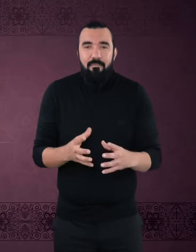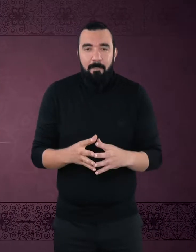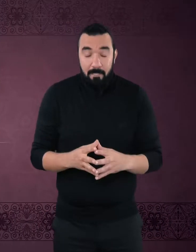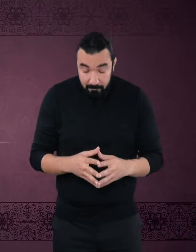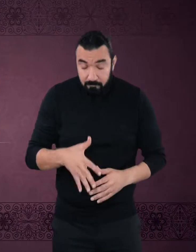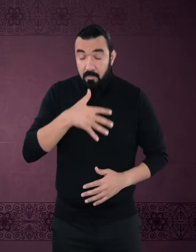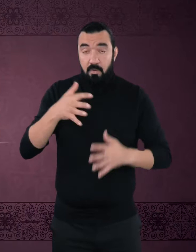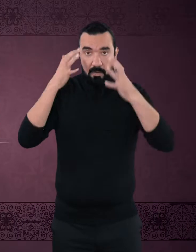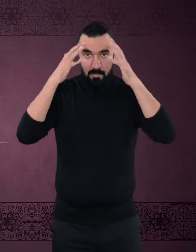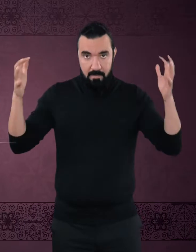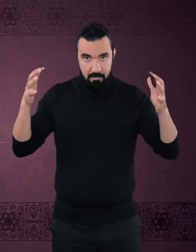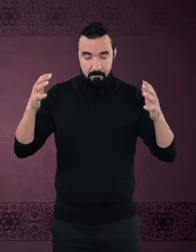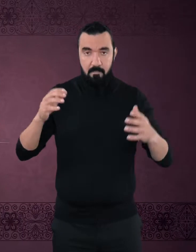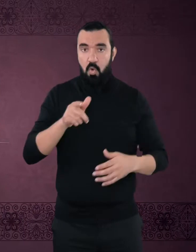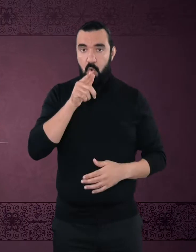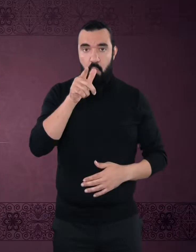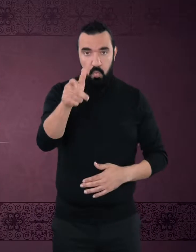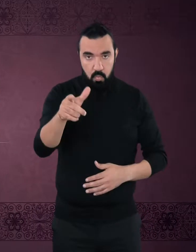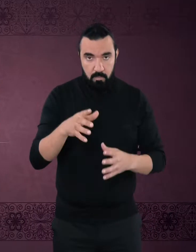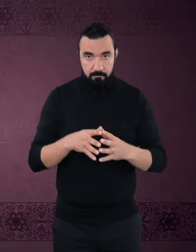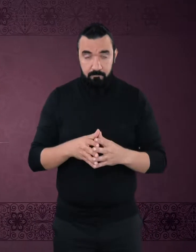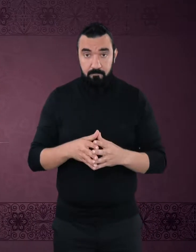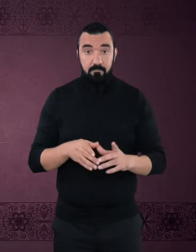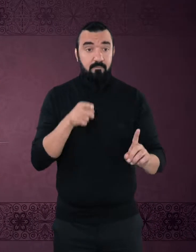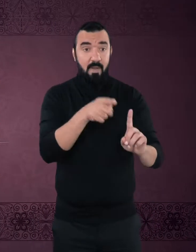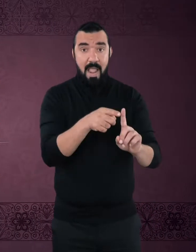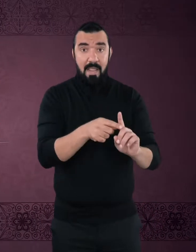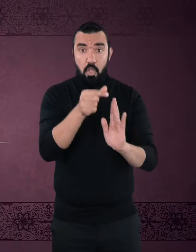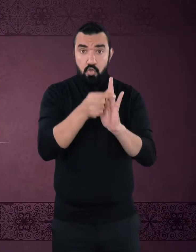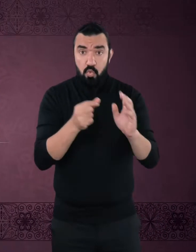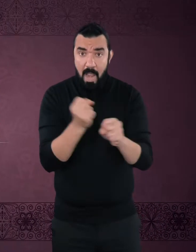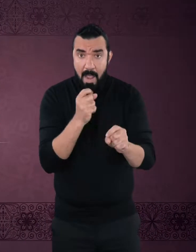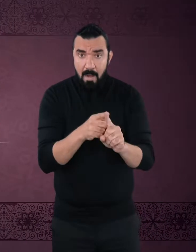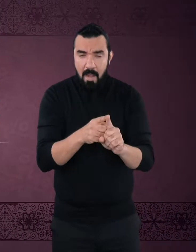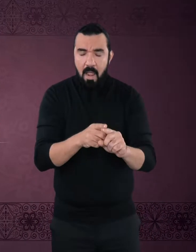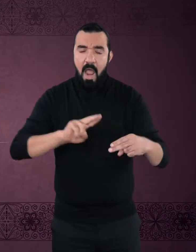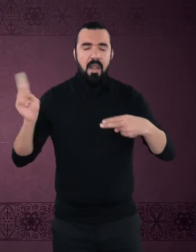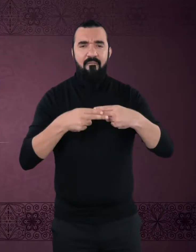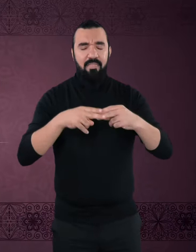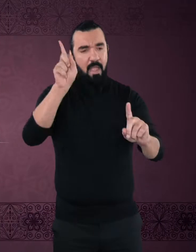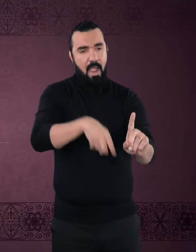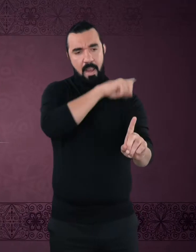ما يفعله زوجك مرفوض ولا يجوز له